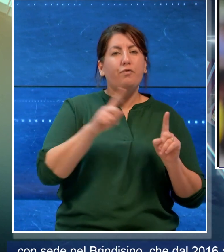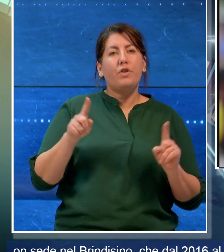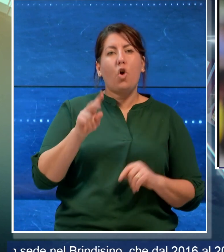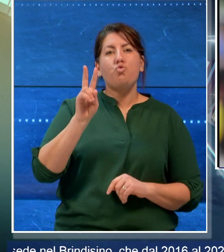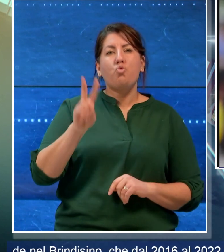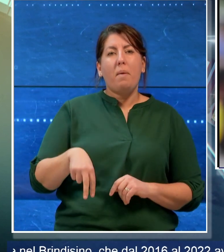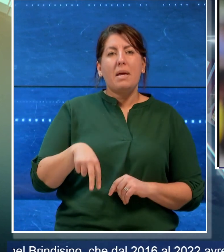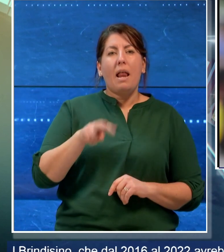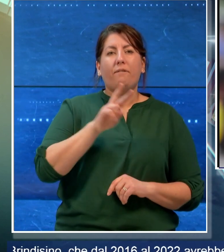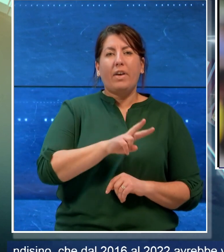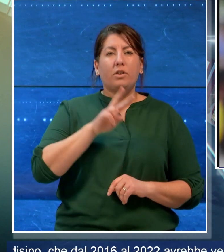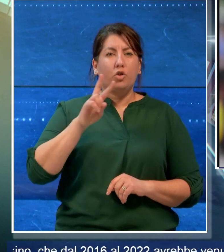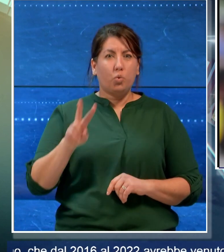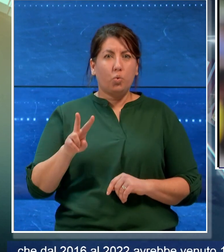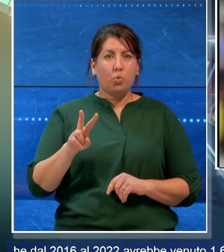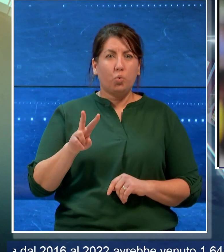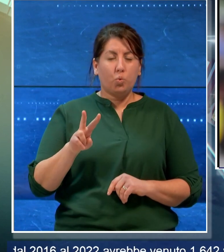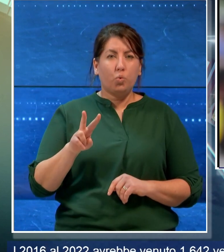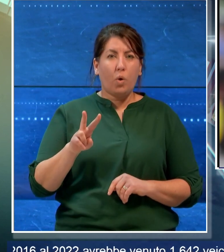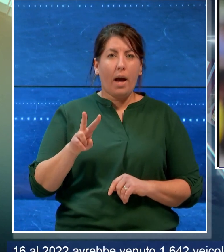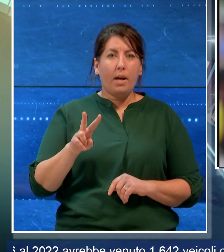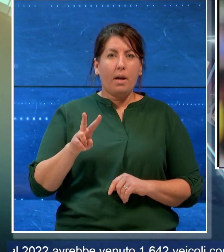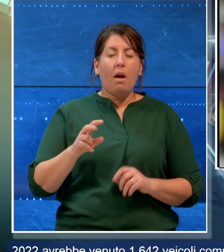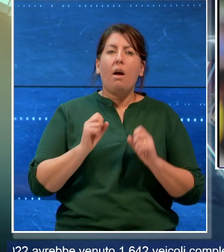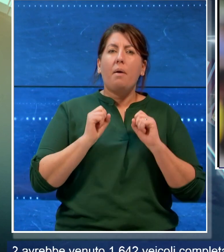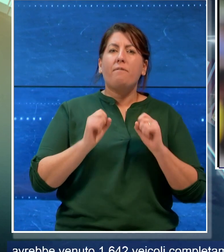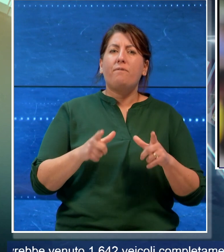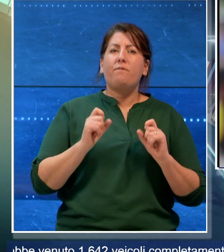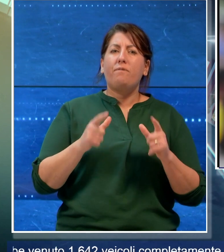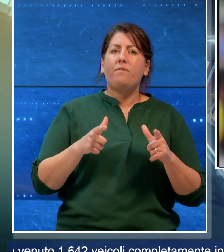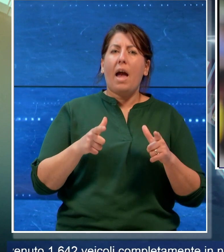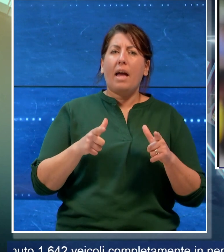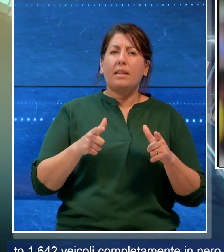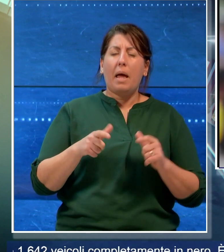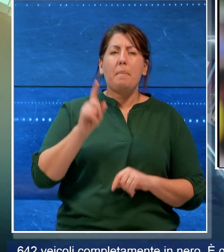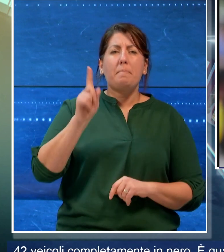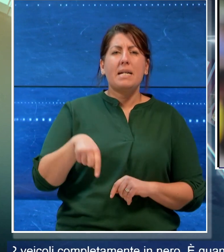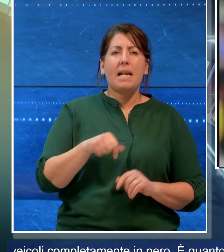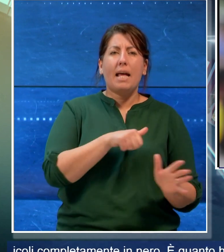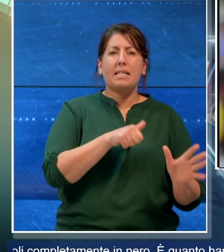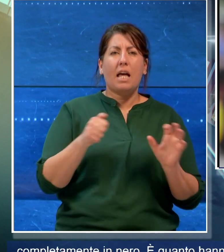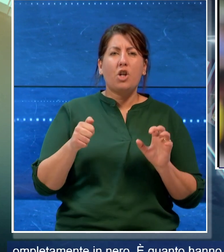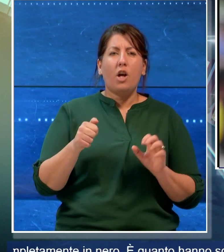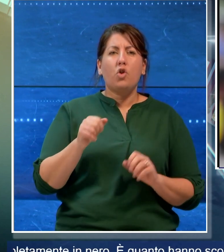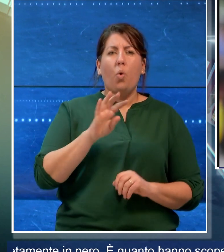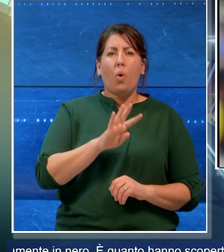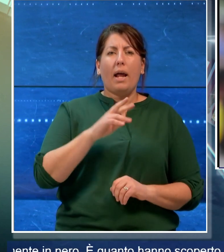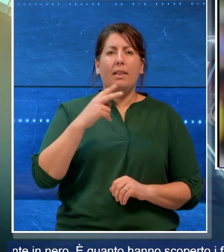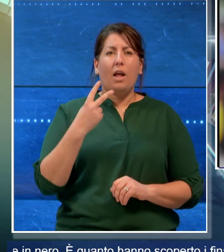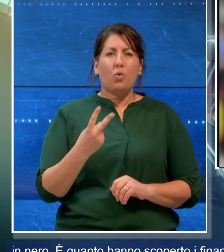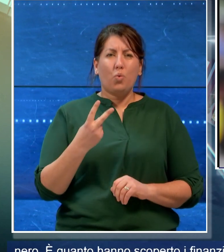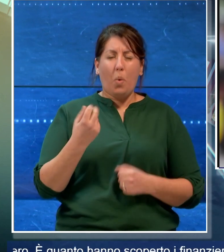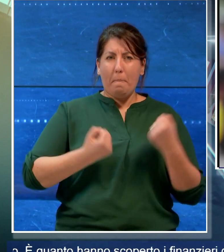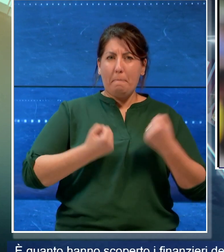2022 avrebbe venduto 1642